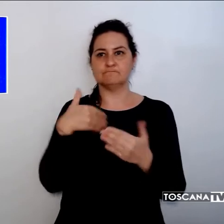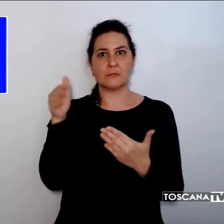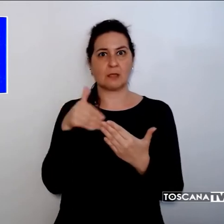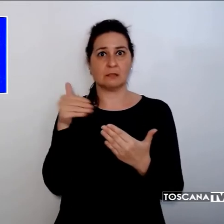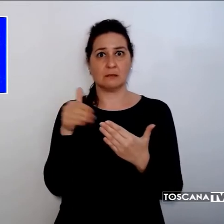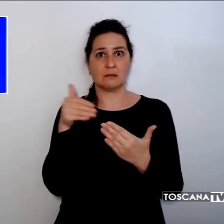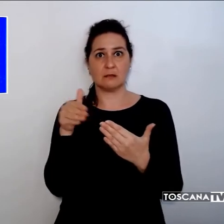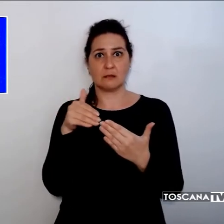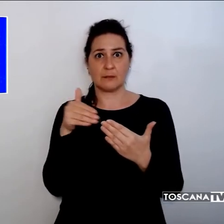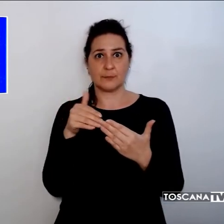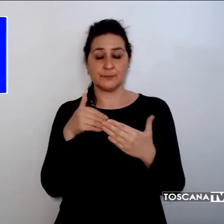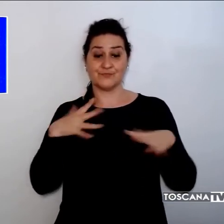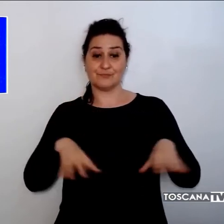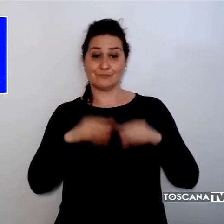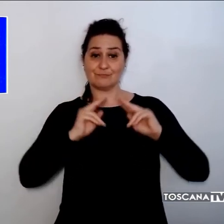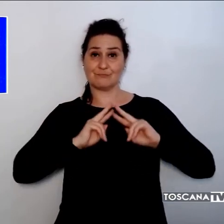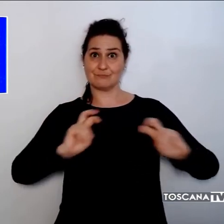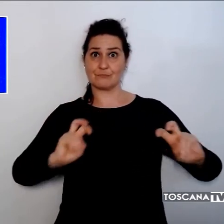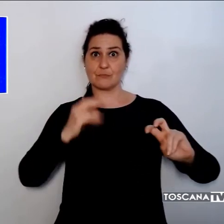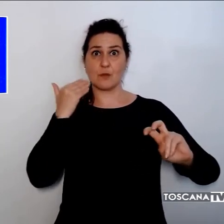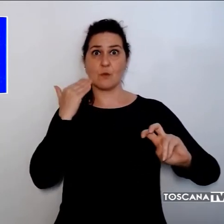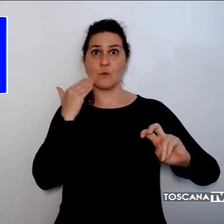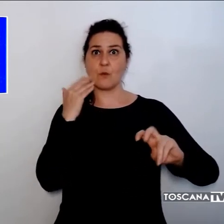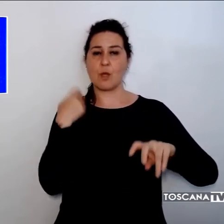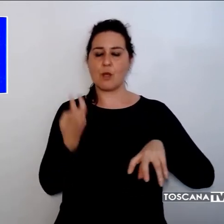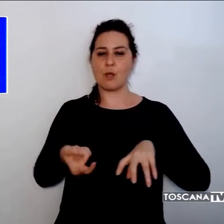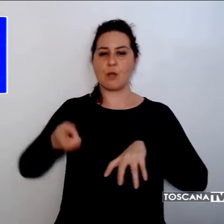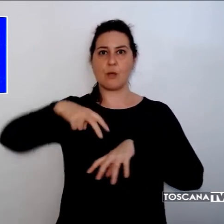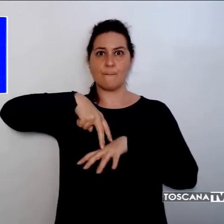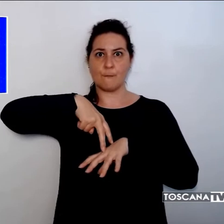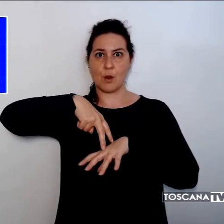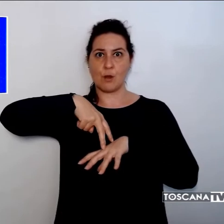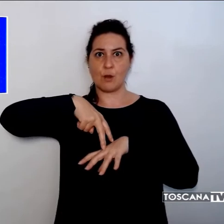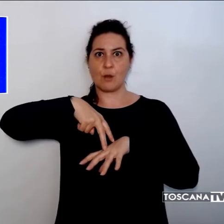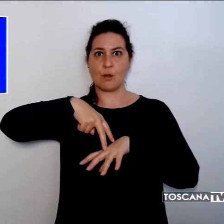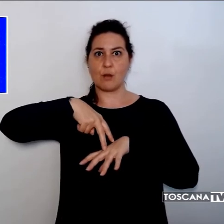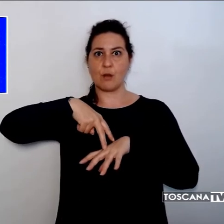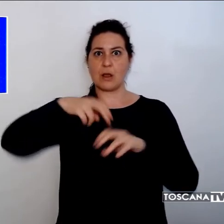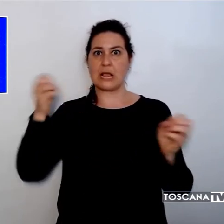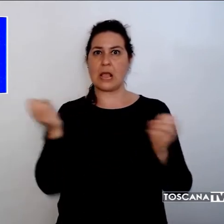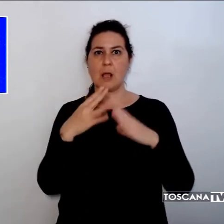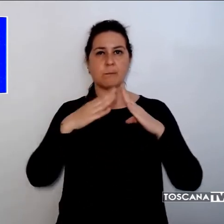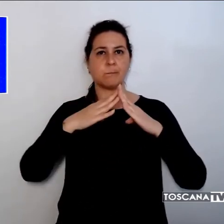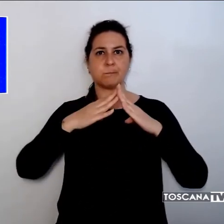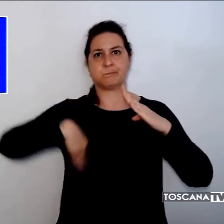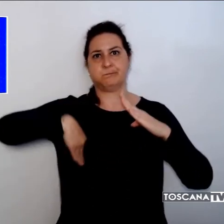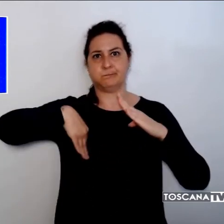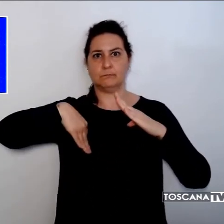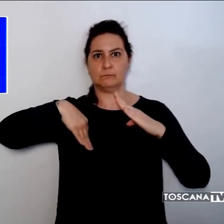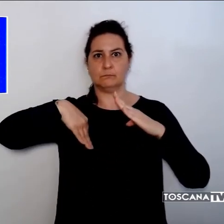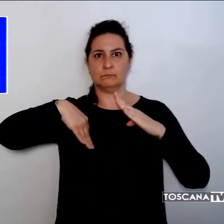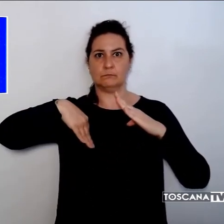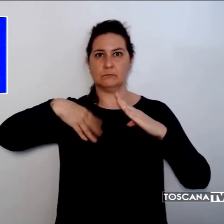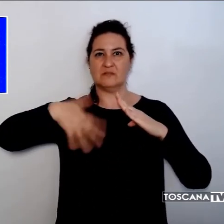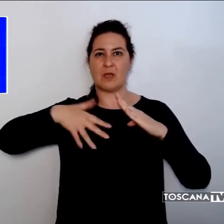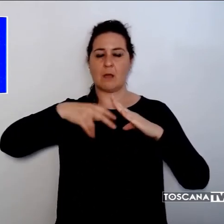ricostruzione, l'uomo era salito sul tetto quando all'improvviso ha ceduto il lucernario, facendolo